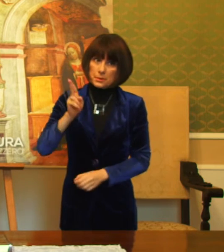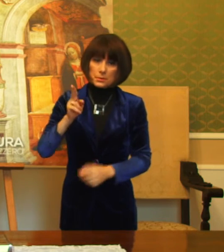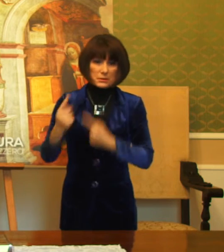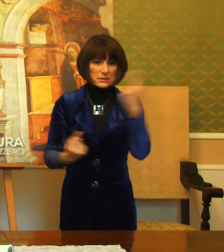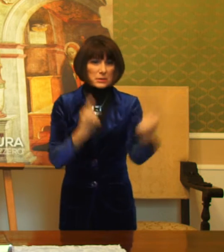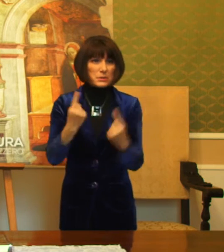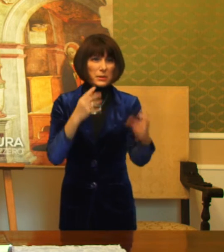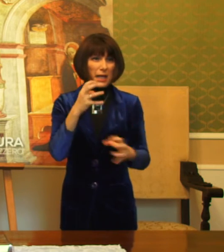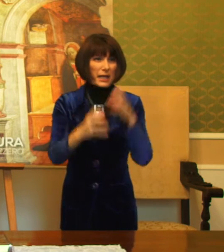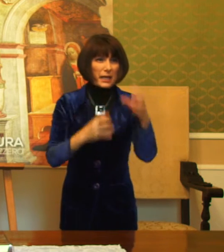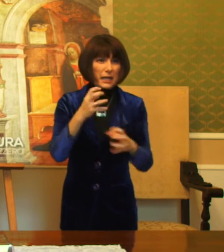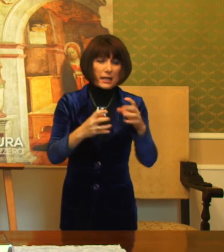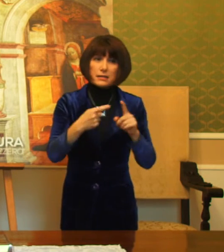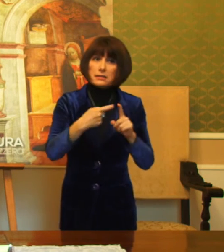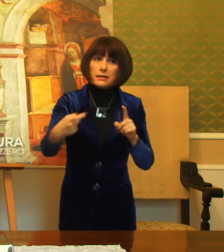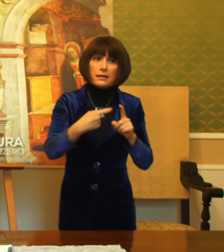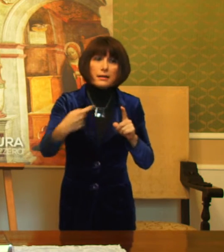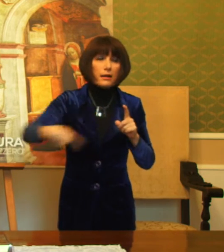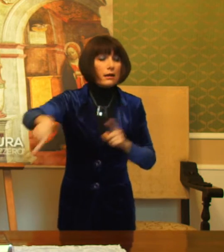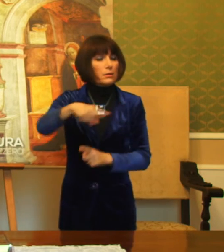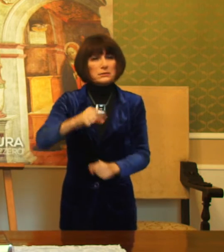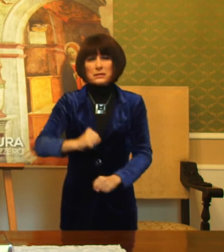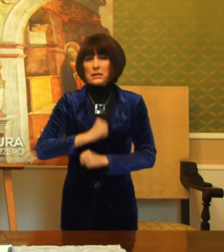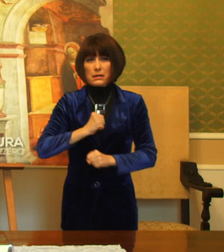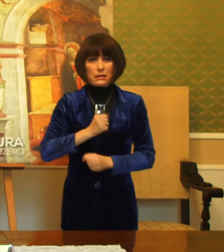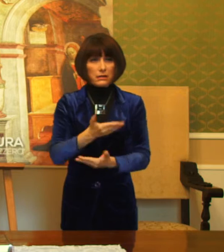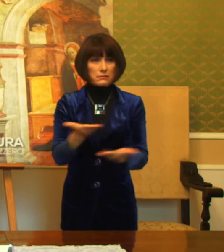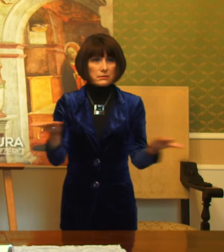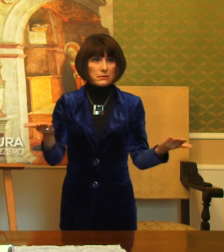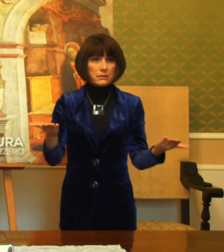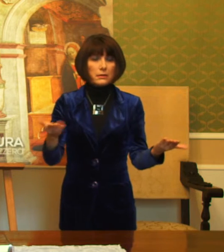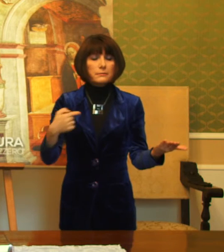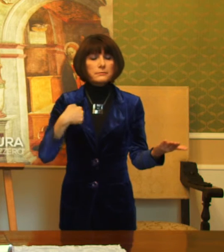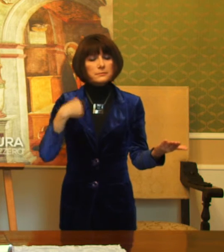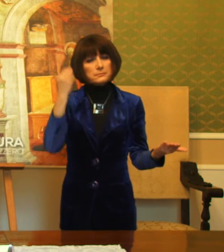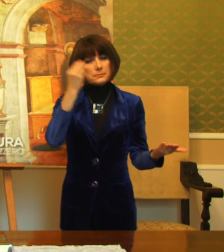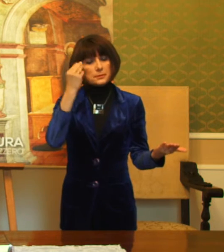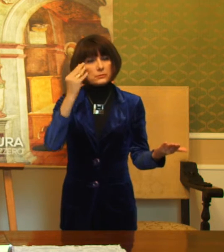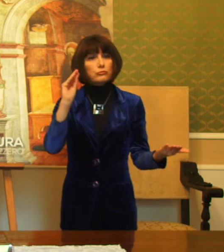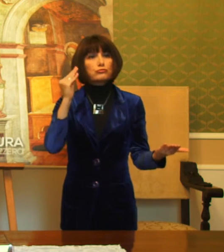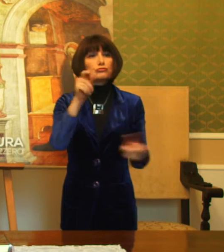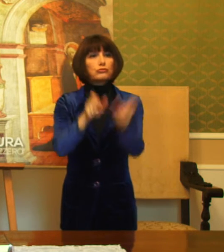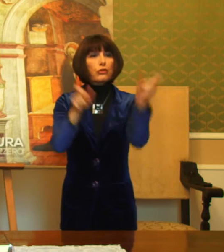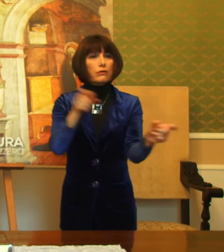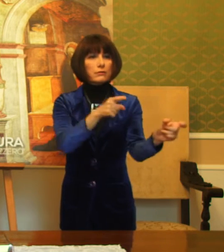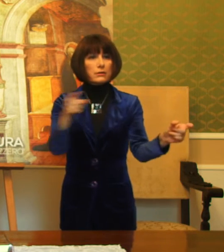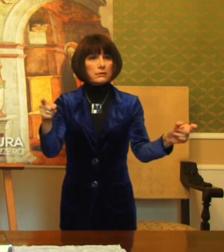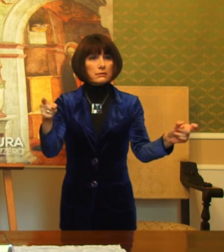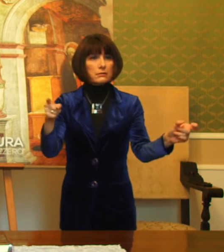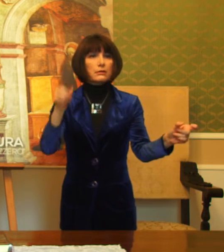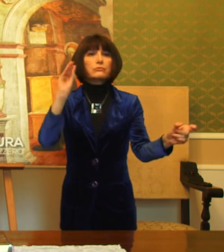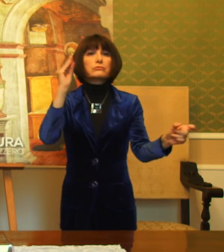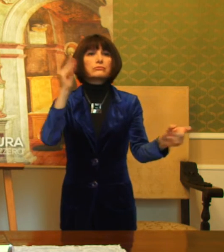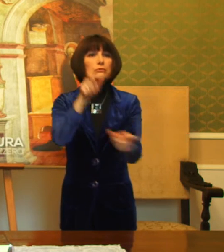di crisi prolungata, ma penso anche a tanti giovani che proprio per il fatto di non